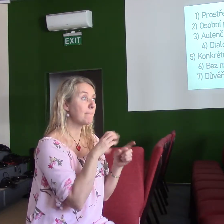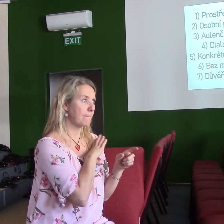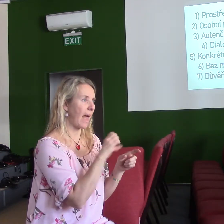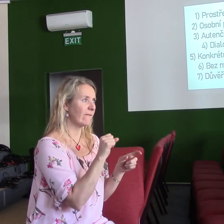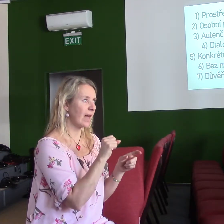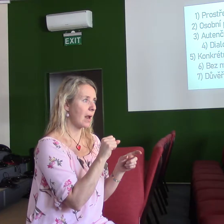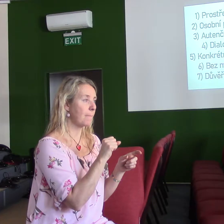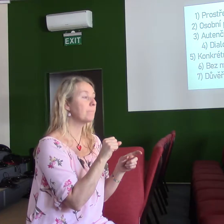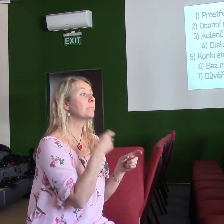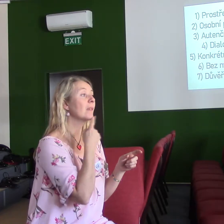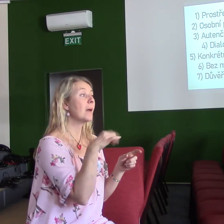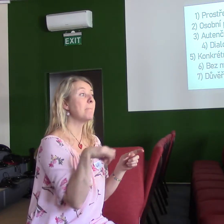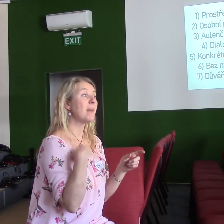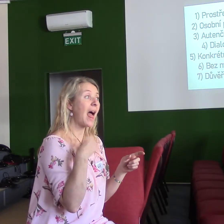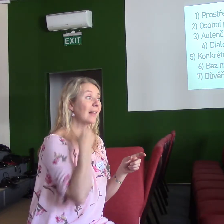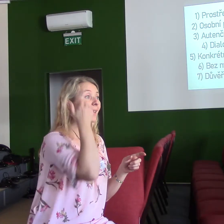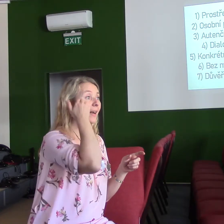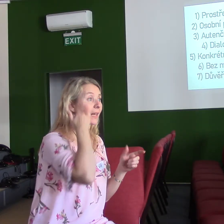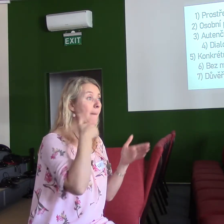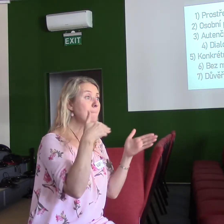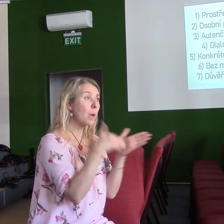Mladí lidé potřebují prostor.